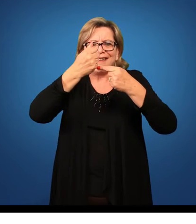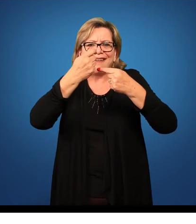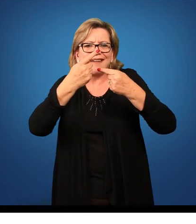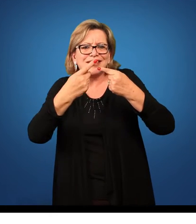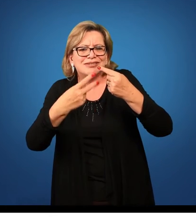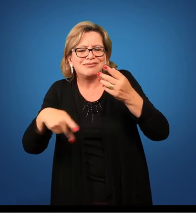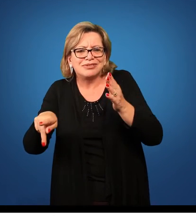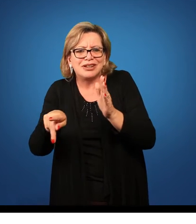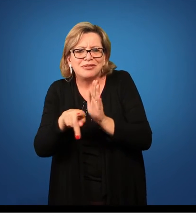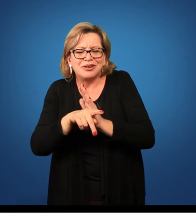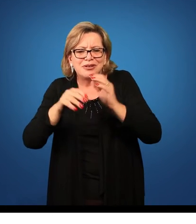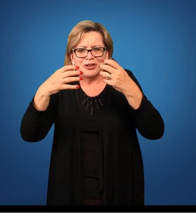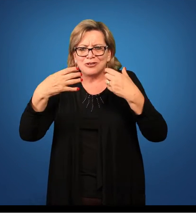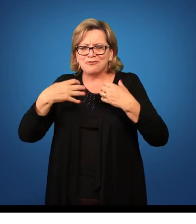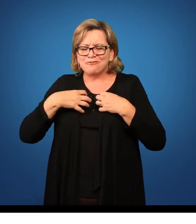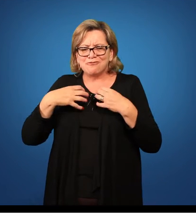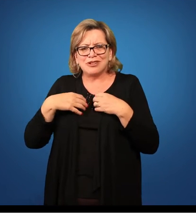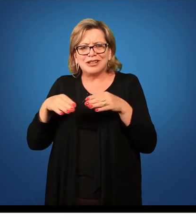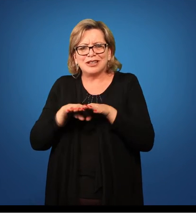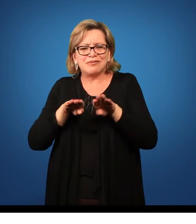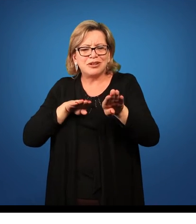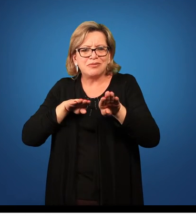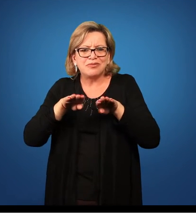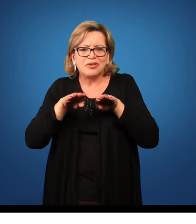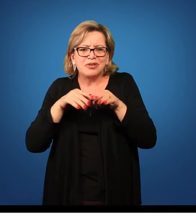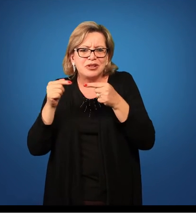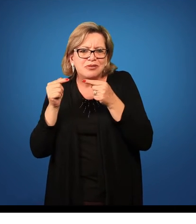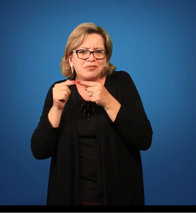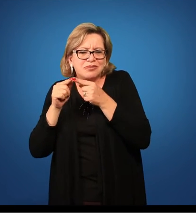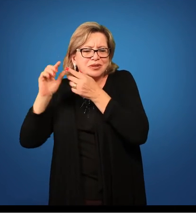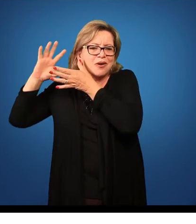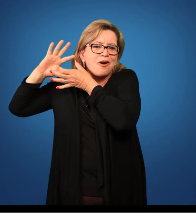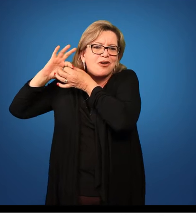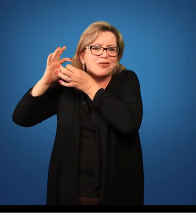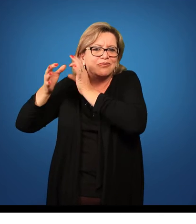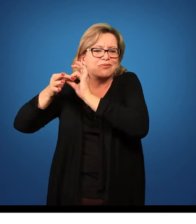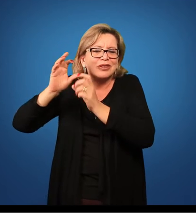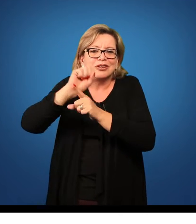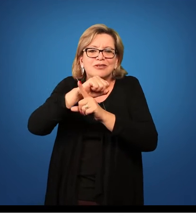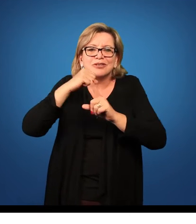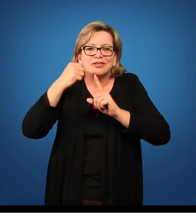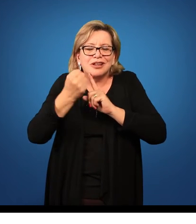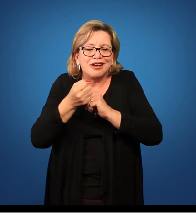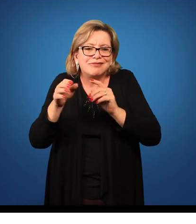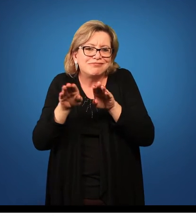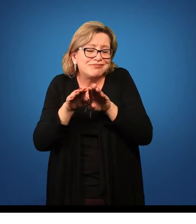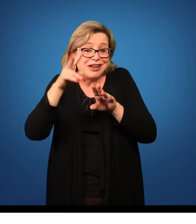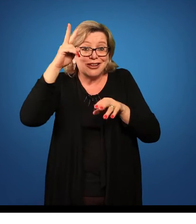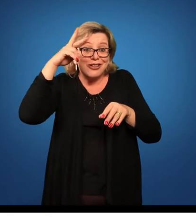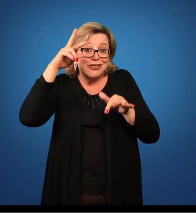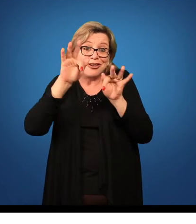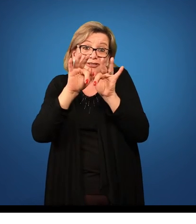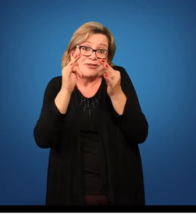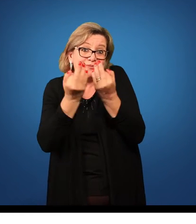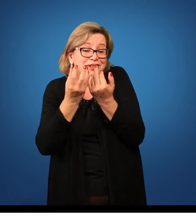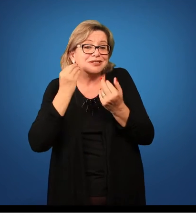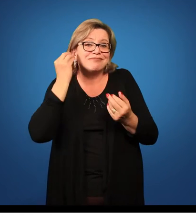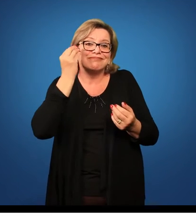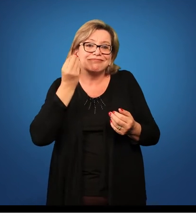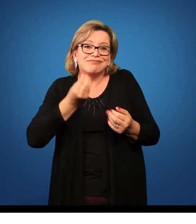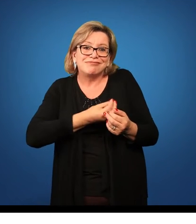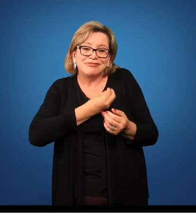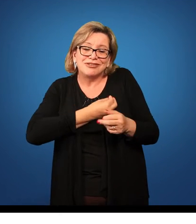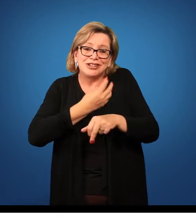forma e movimento, de acordo com o seu contexto social, ou seja, sua história familiar, suas experiências